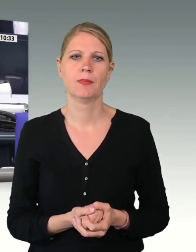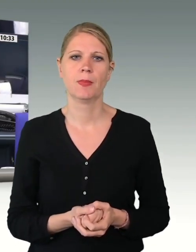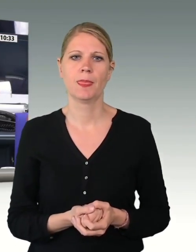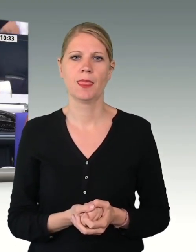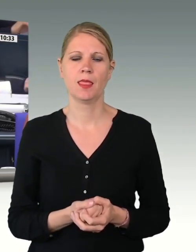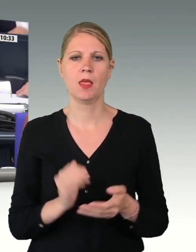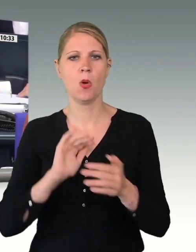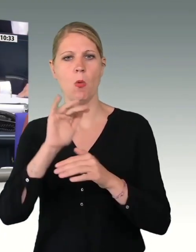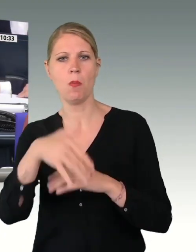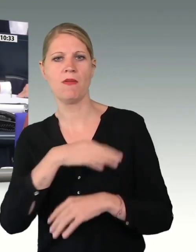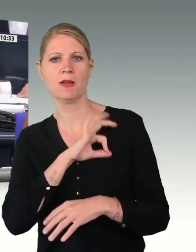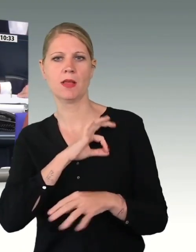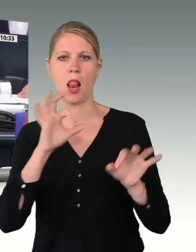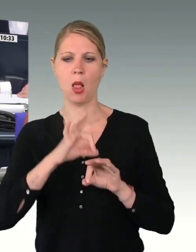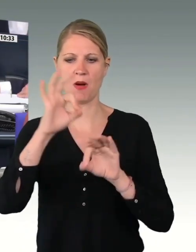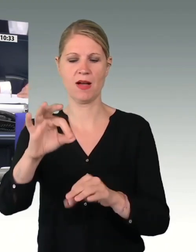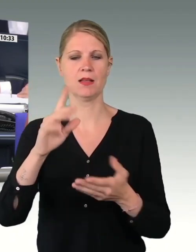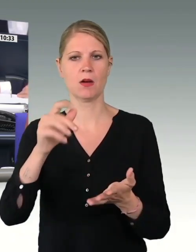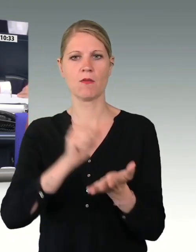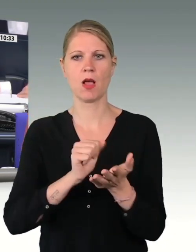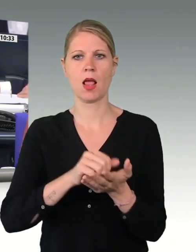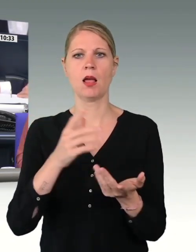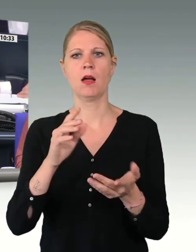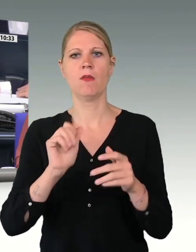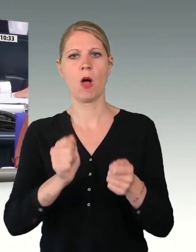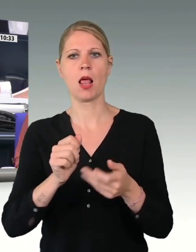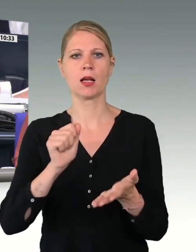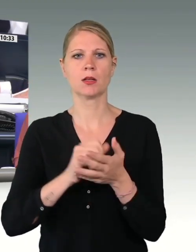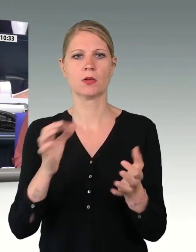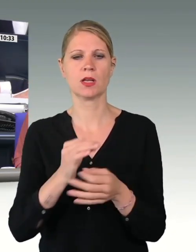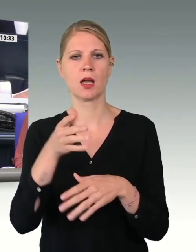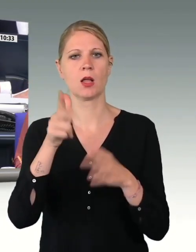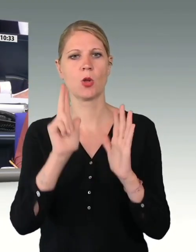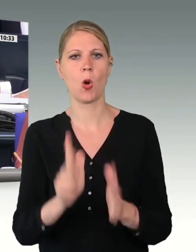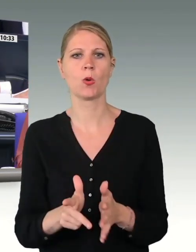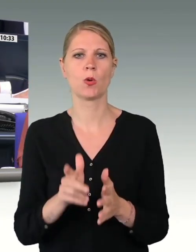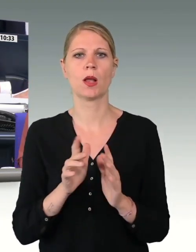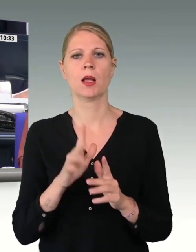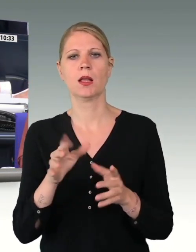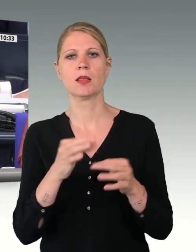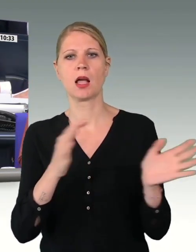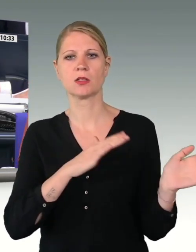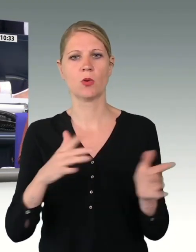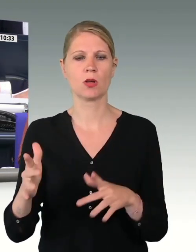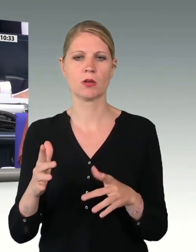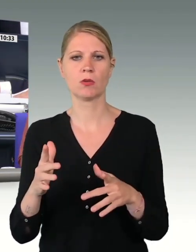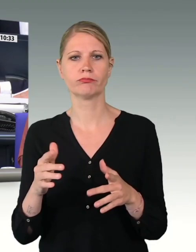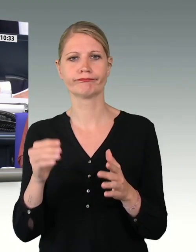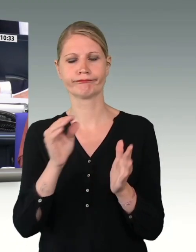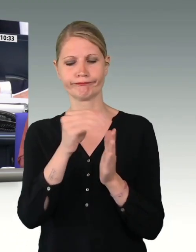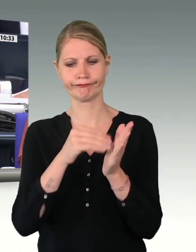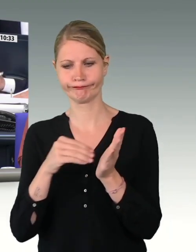Interfraktionell wird Überweisung der Vorlage auf Drucksache 19-900 an die in der Tagesordnung aufgeführten Ausschüsse